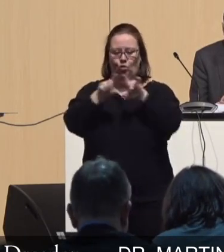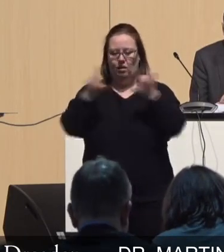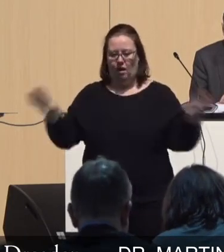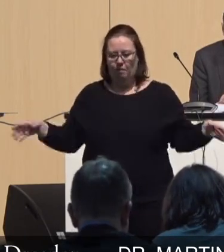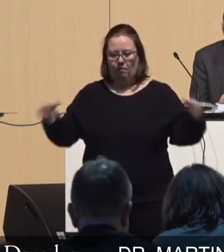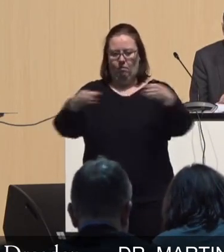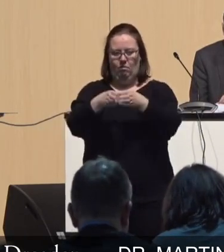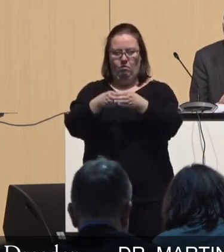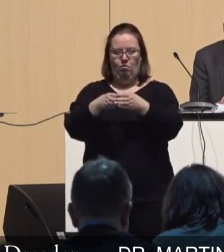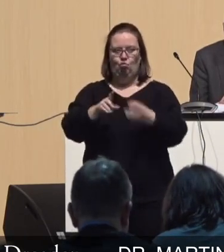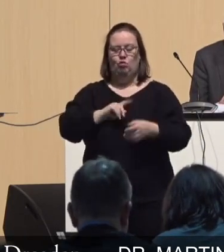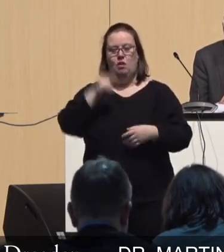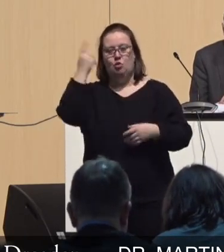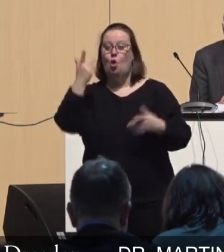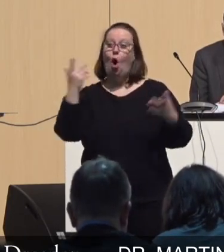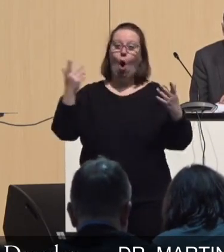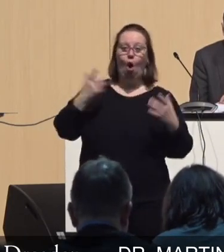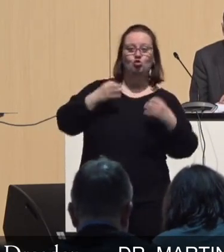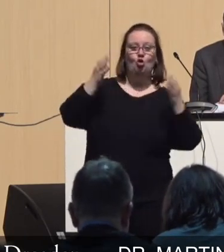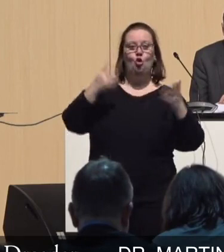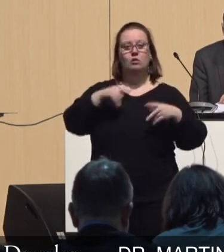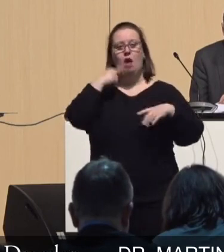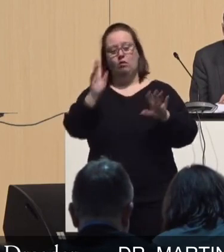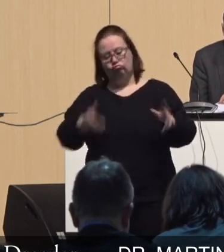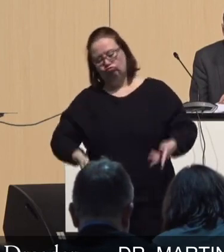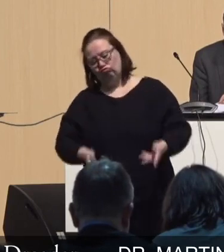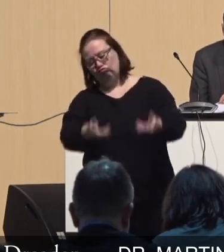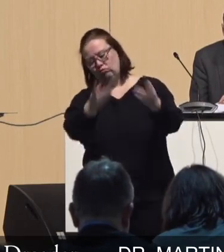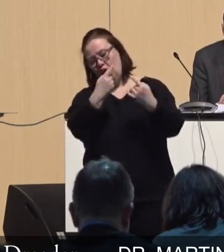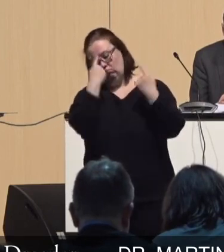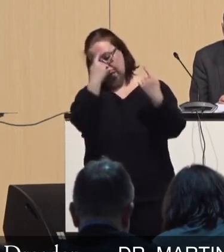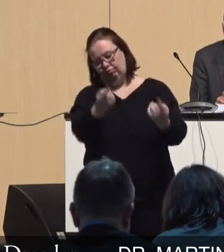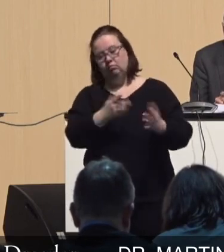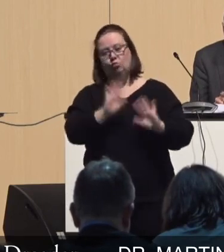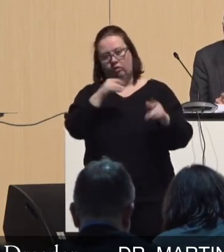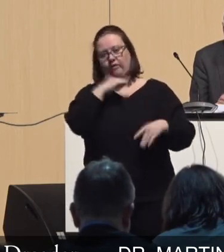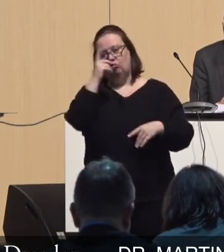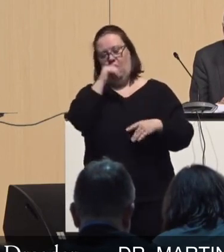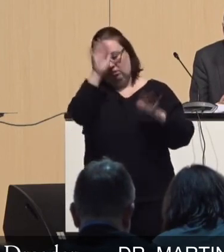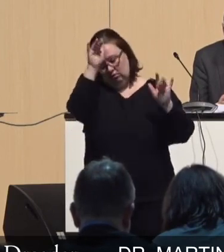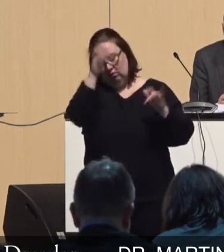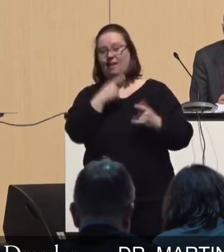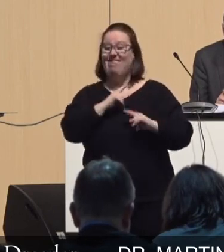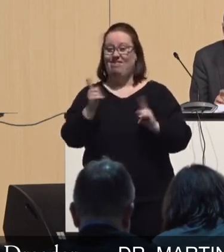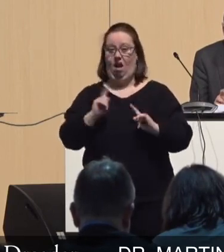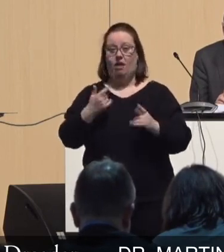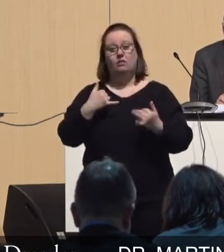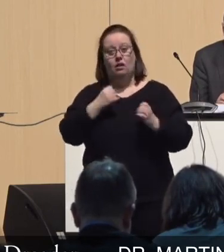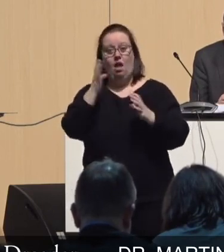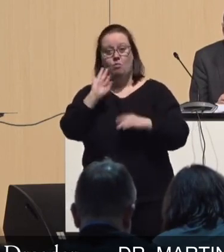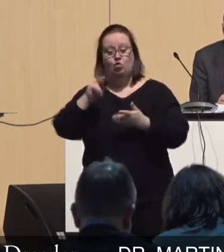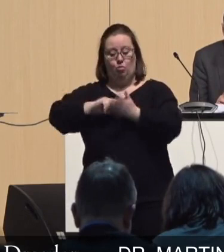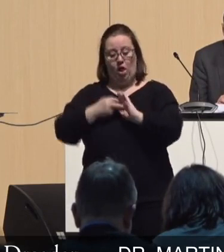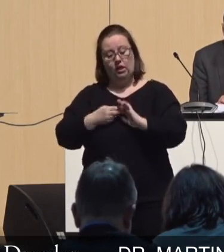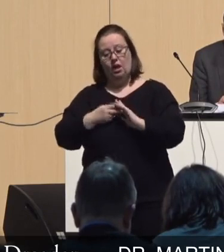da sollten wir nicht das große Schiff einfach ins Meer hinaus schieben und sagen, ja, gute Reise, mach mal. Nein, wir müssen natürlich, die